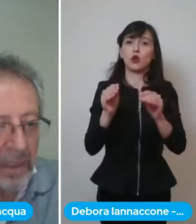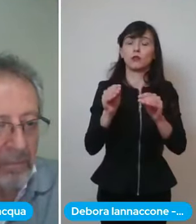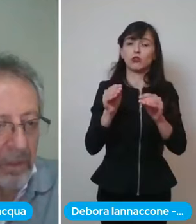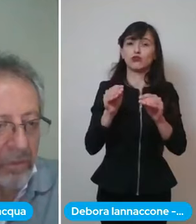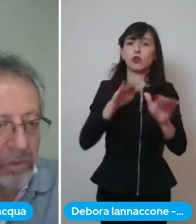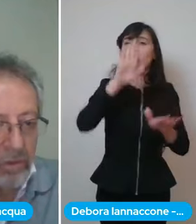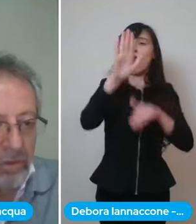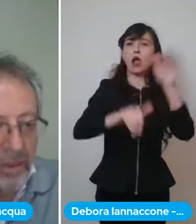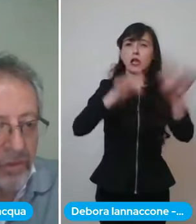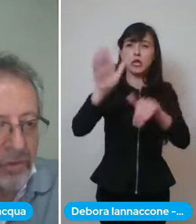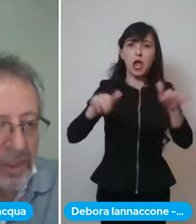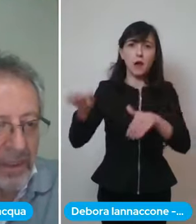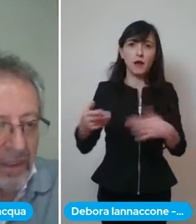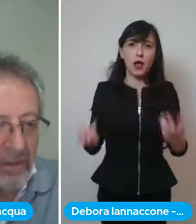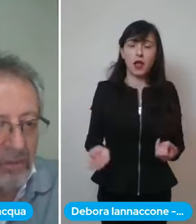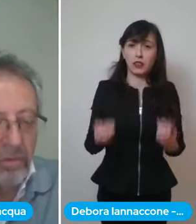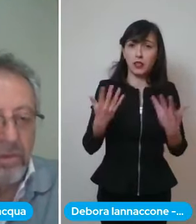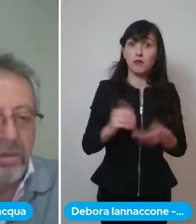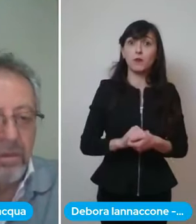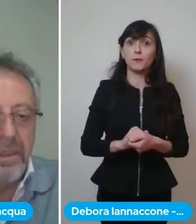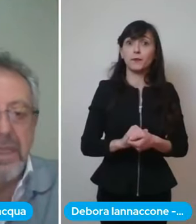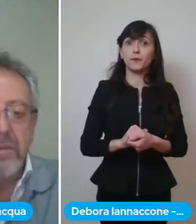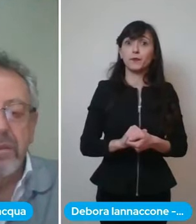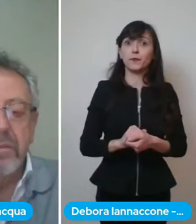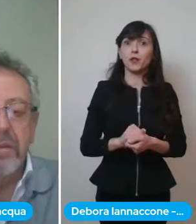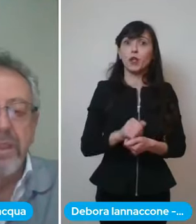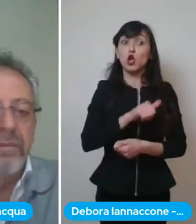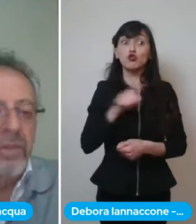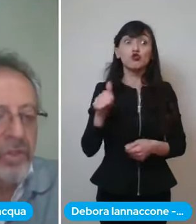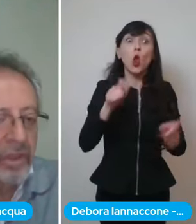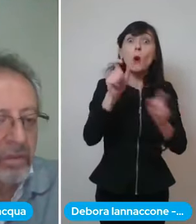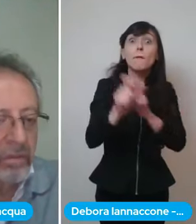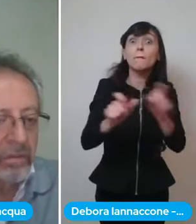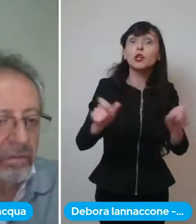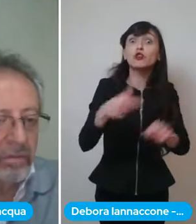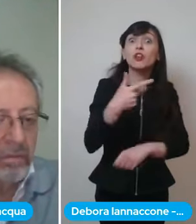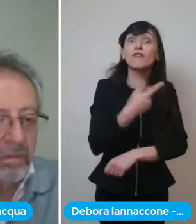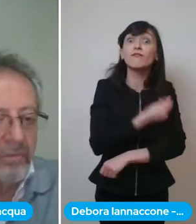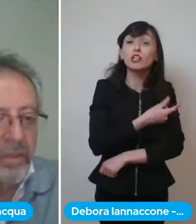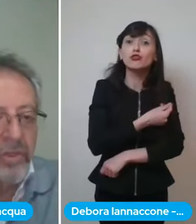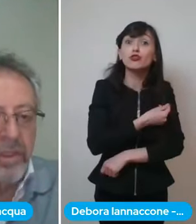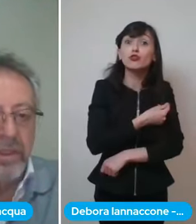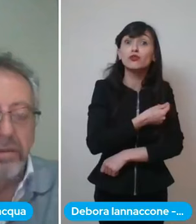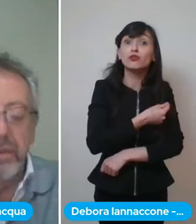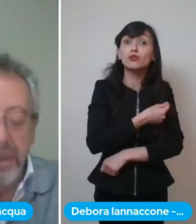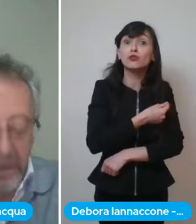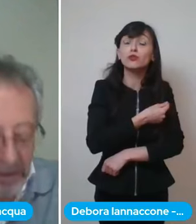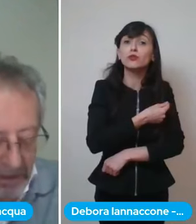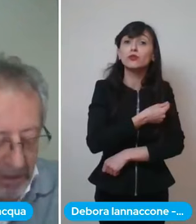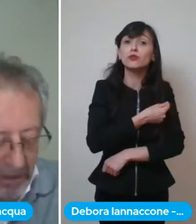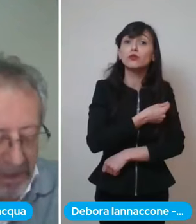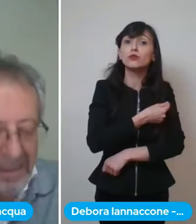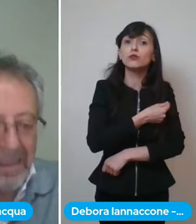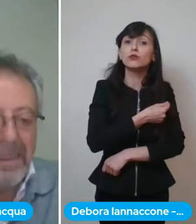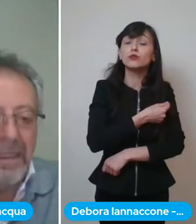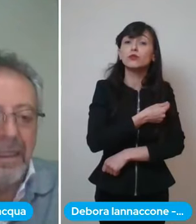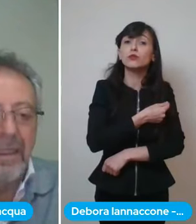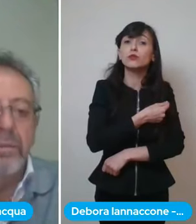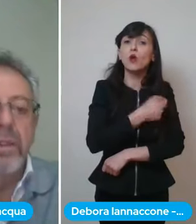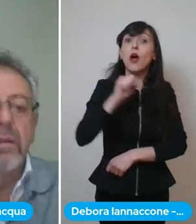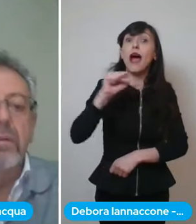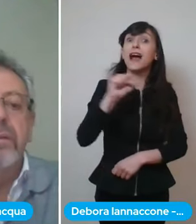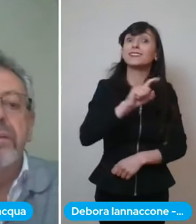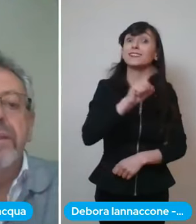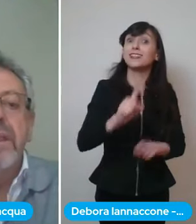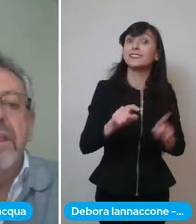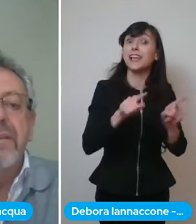ma non solo ai soggetti che comunque sono stati sottoposti a vaccino o a vaccino AstraZeneca